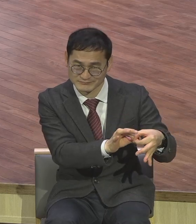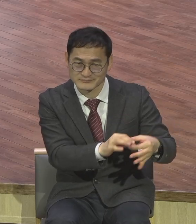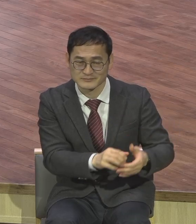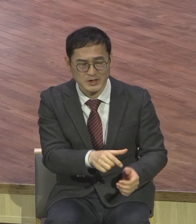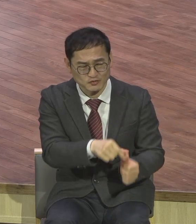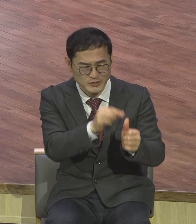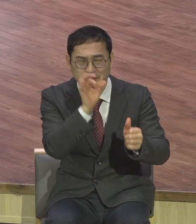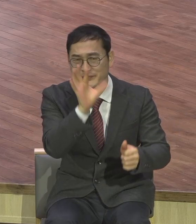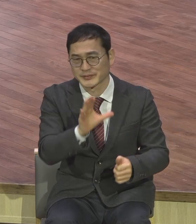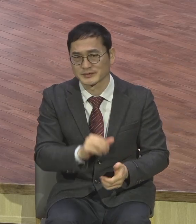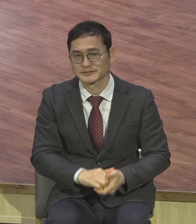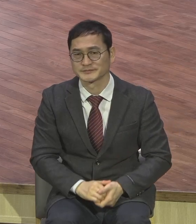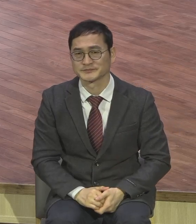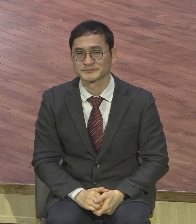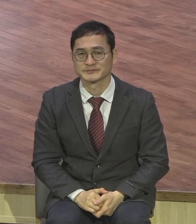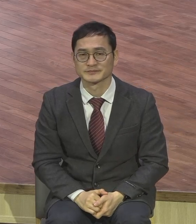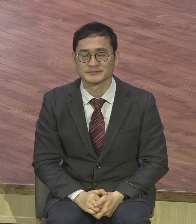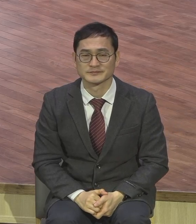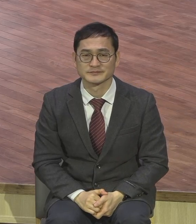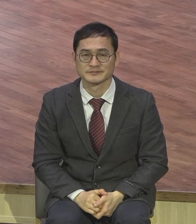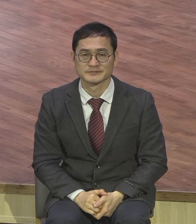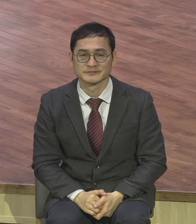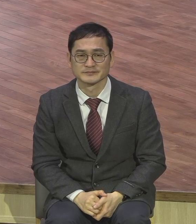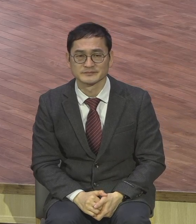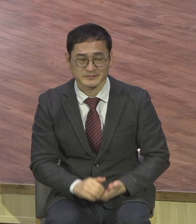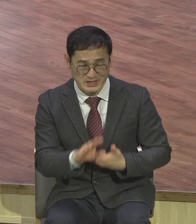바르시엔들이 그 짓을 계속하고 있는 겁니다 계속